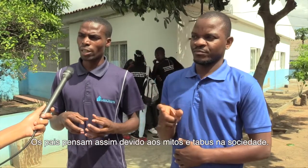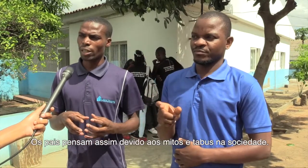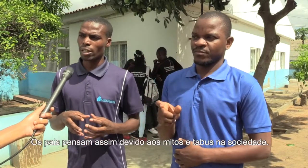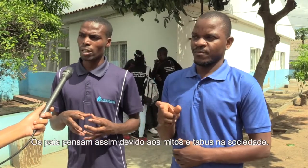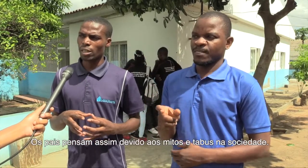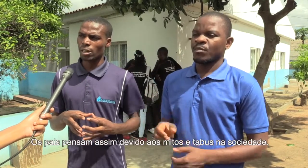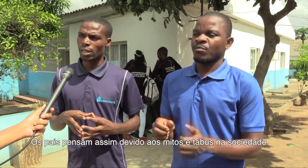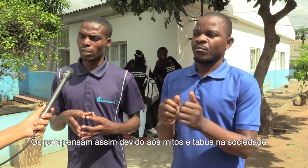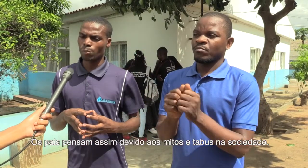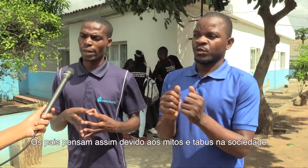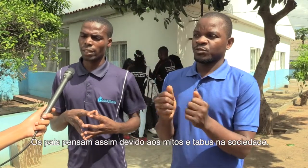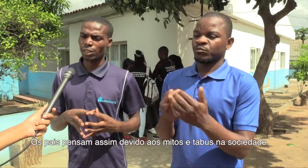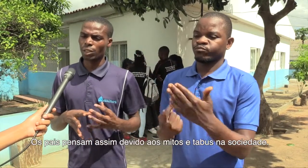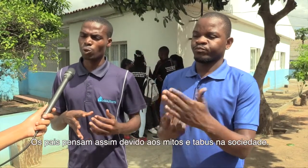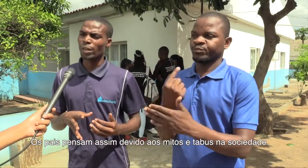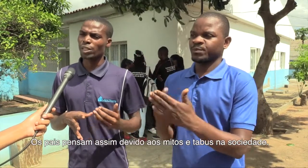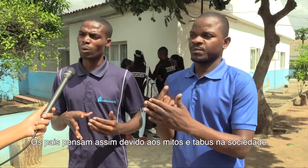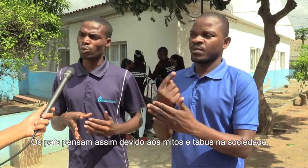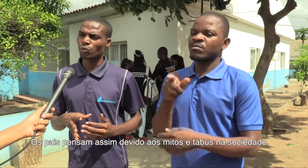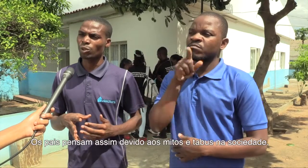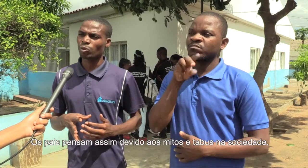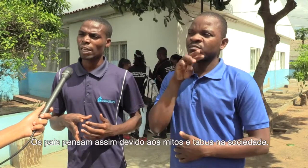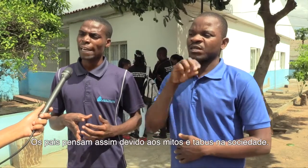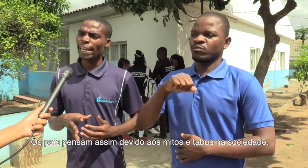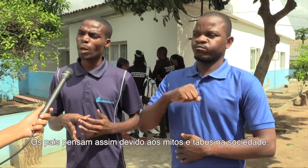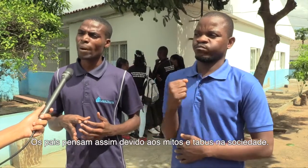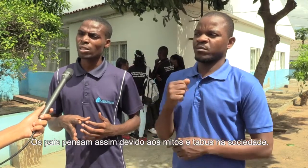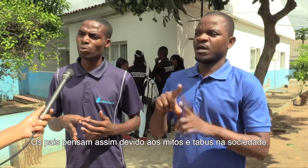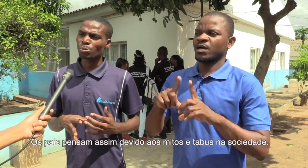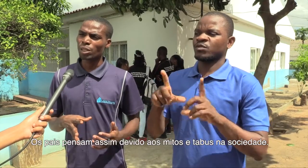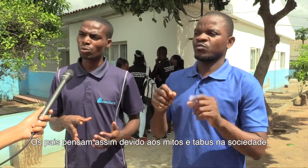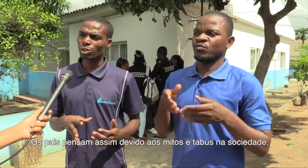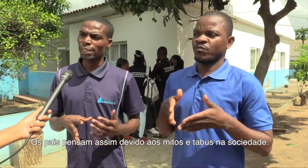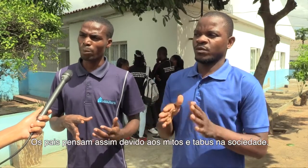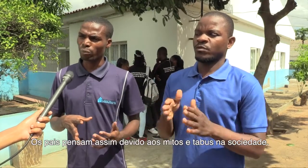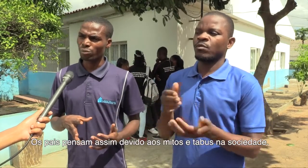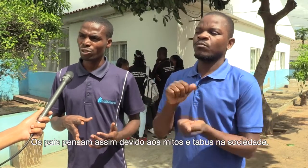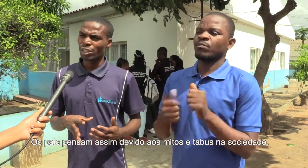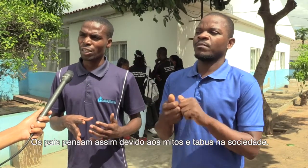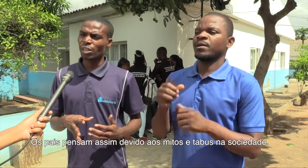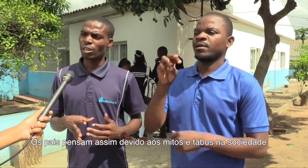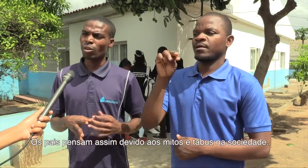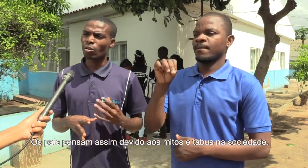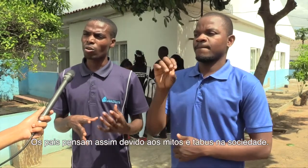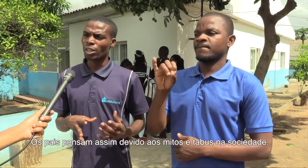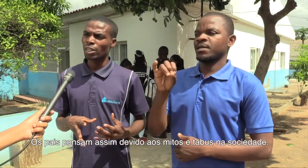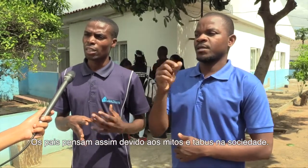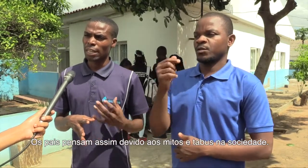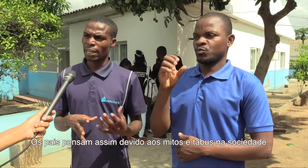essas práticas em que os pais negam para os seus filhos, é na base dos mitos e tabus que ocorrem na